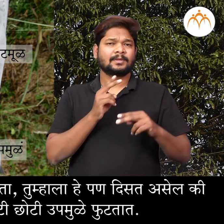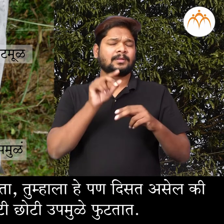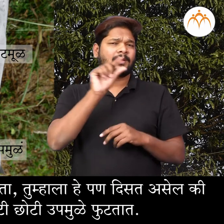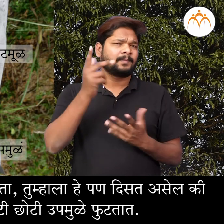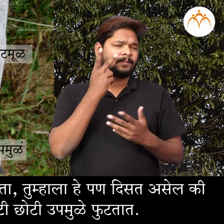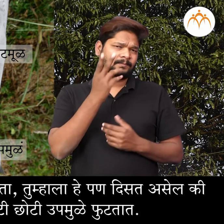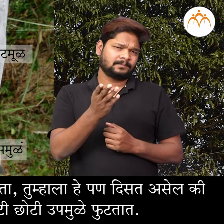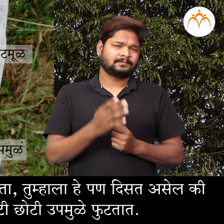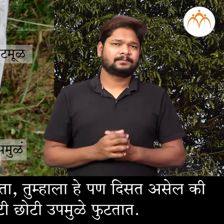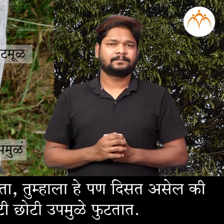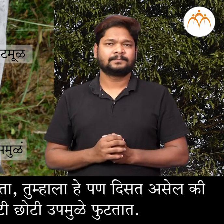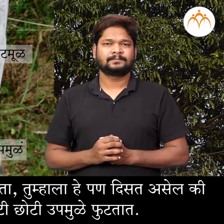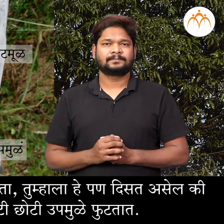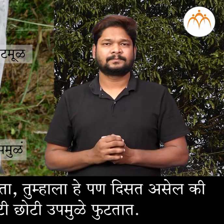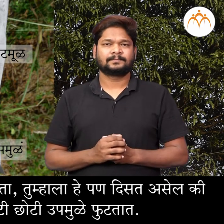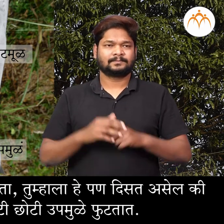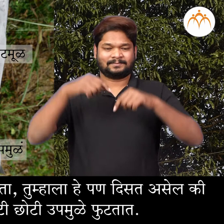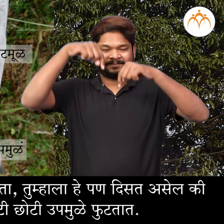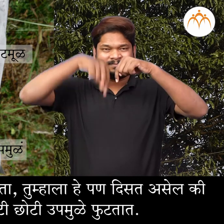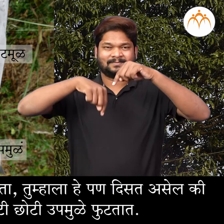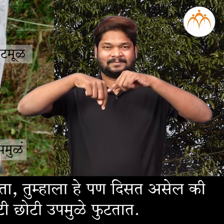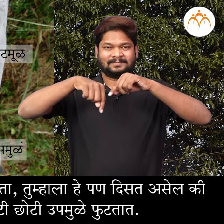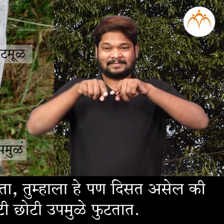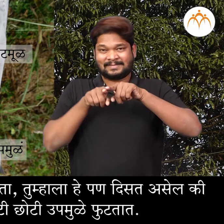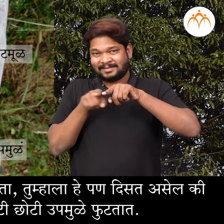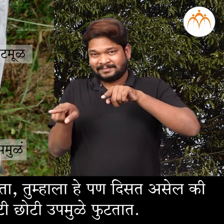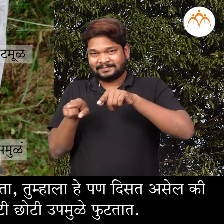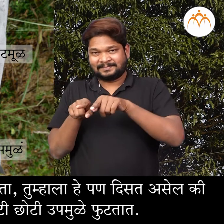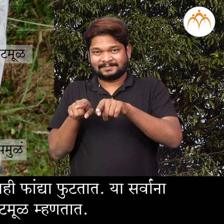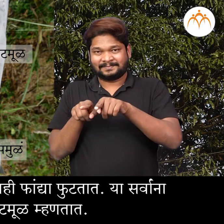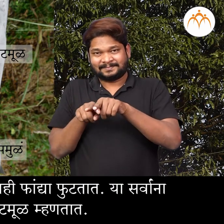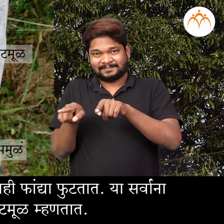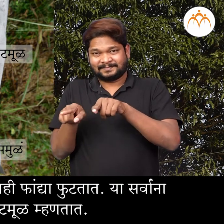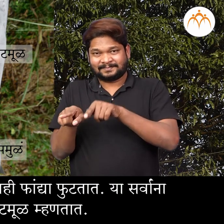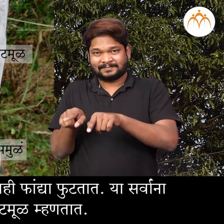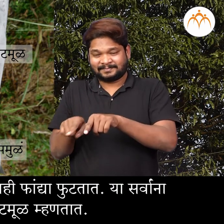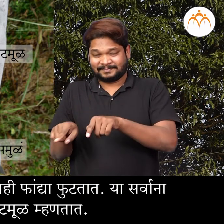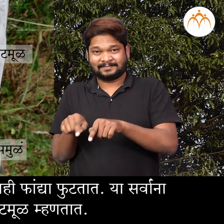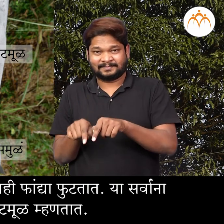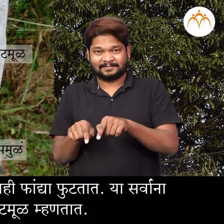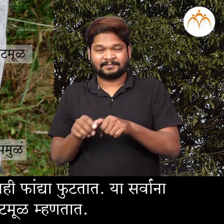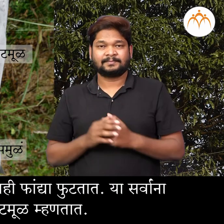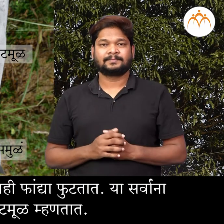कि या सोट मुडाला छोटी-छोटी उपमुडे फुट्टात। काही बेडा या उपमुडान नहीं फांद्या